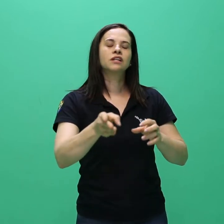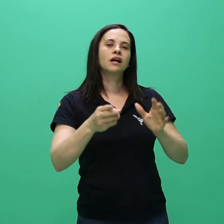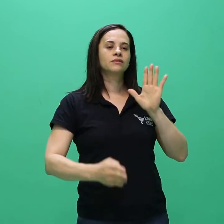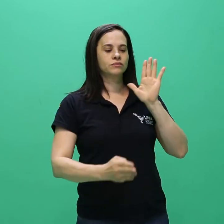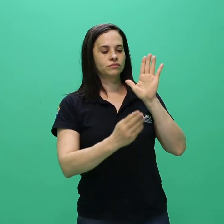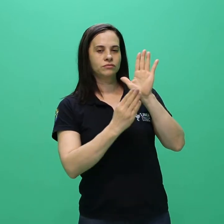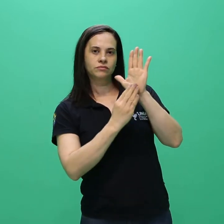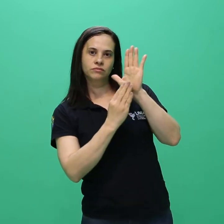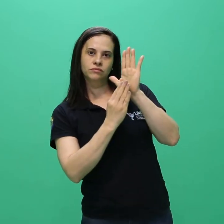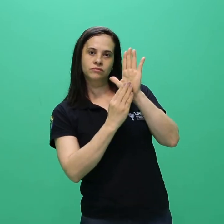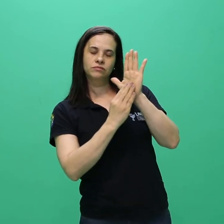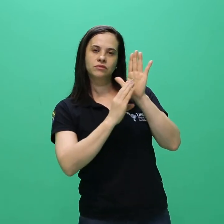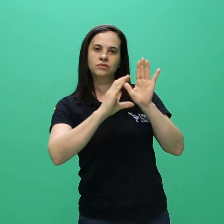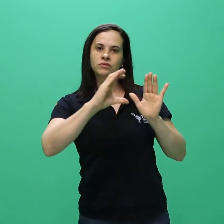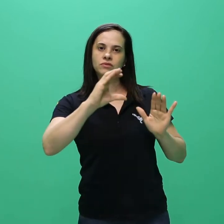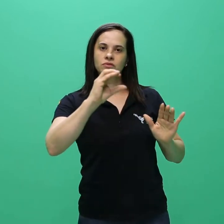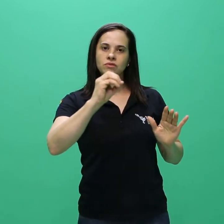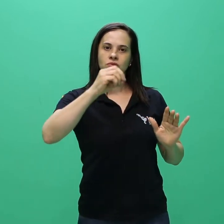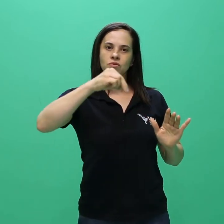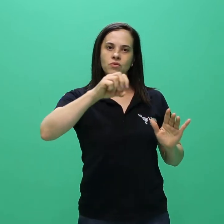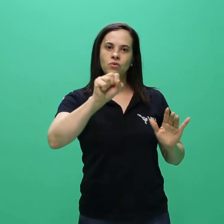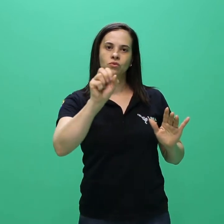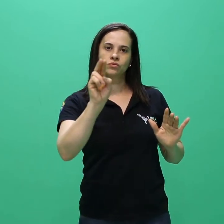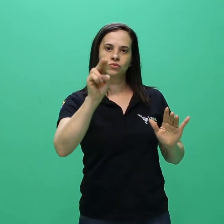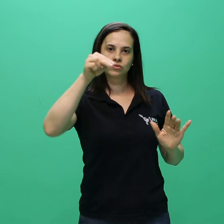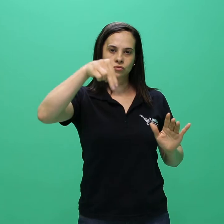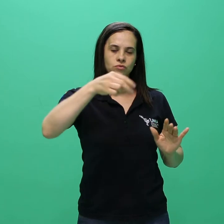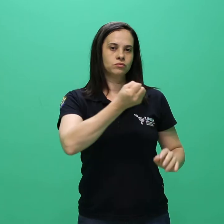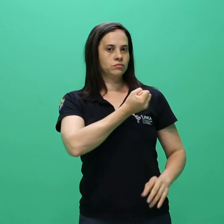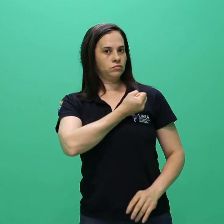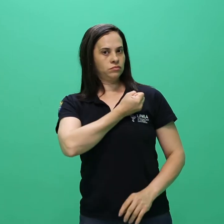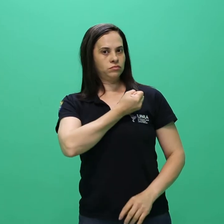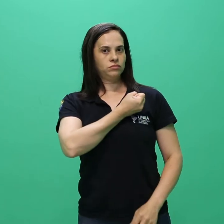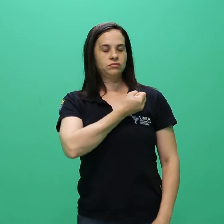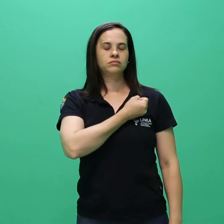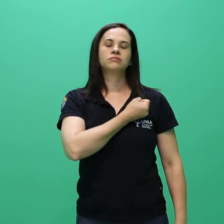-2013 e demais normas da Instituição.